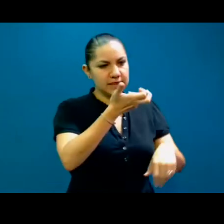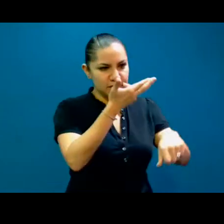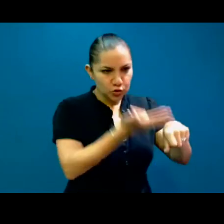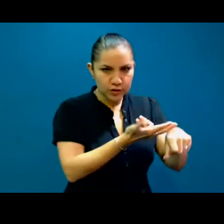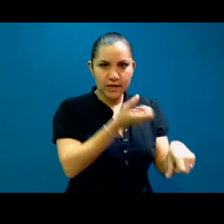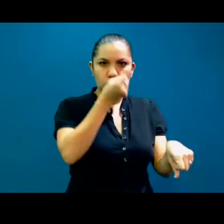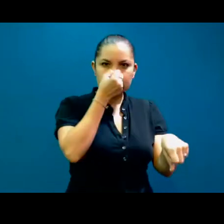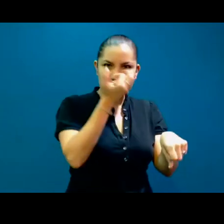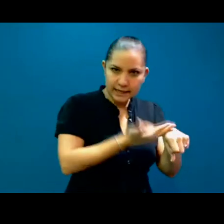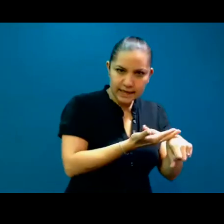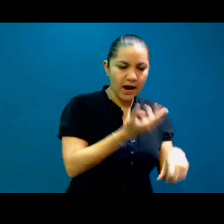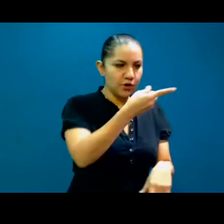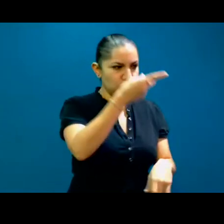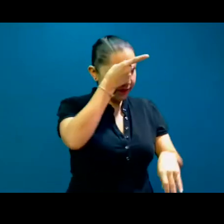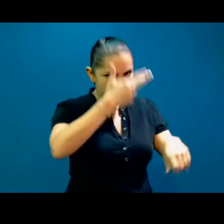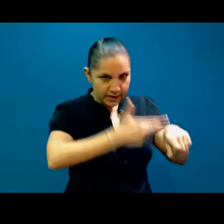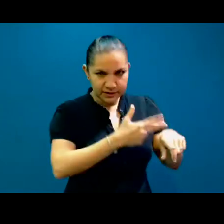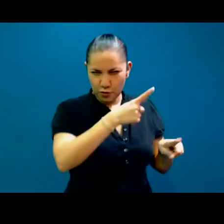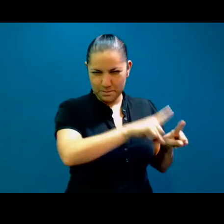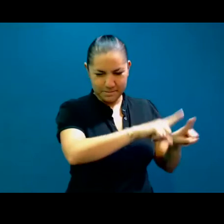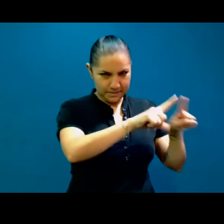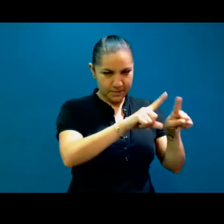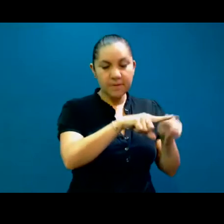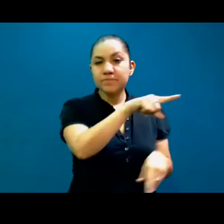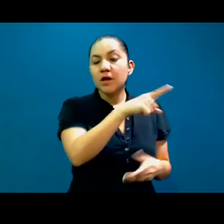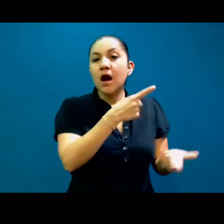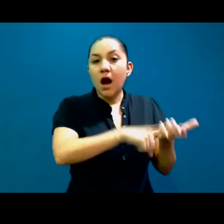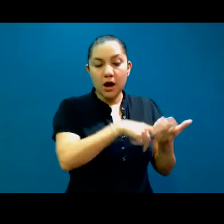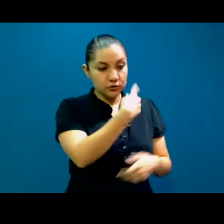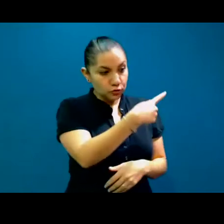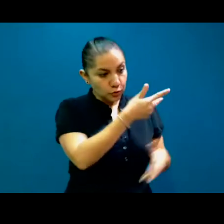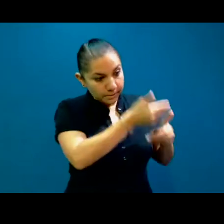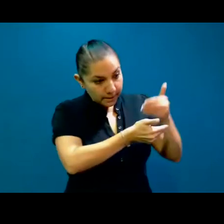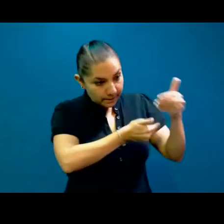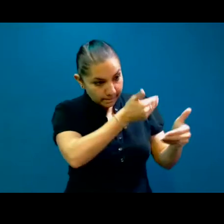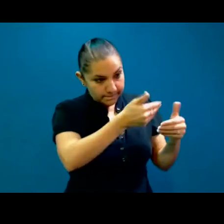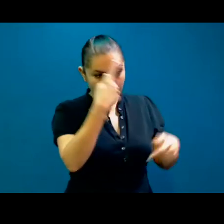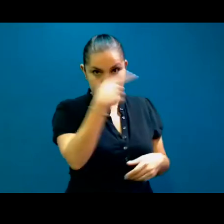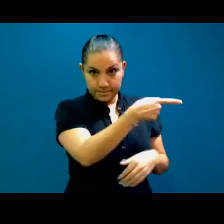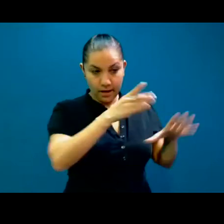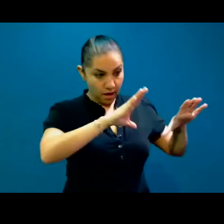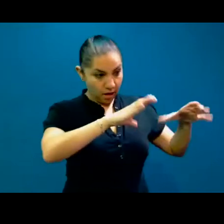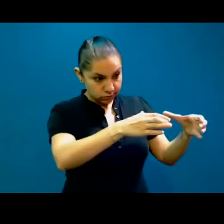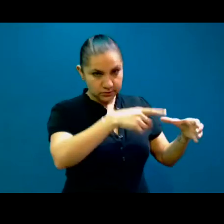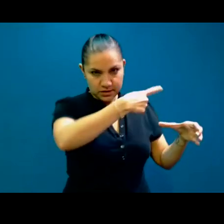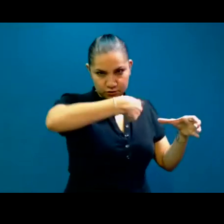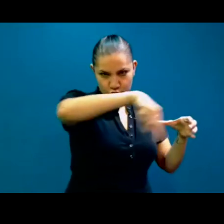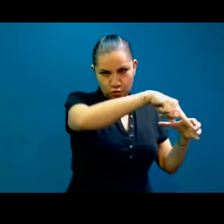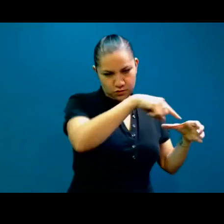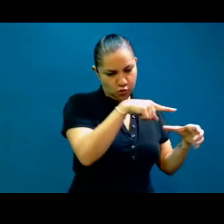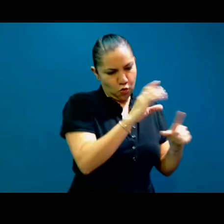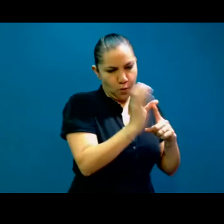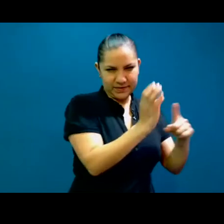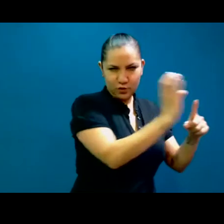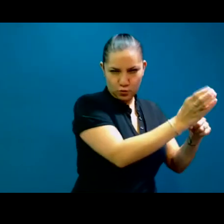director, tenemos un representante de comunicaciones y la representante de los comités que en este caso soy yo y tenemos